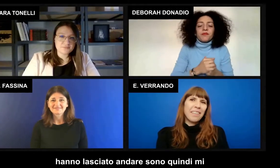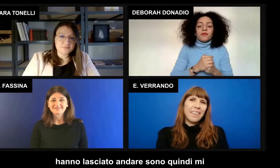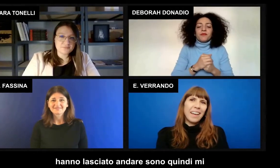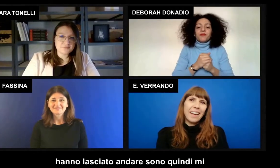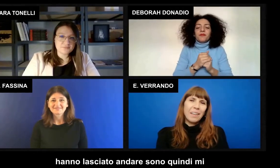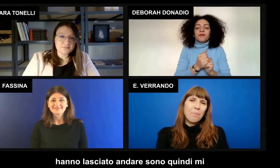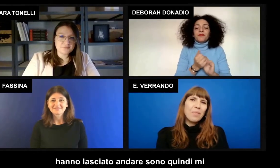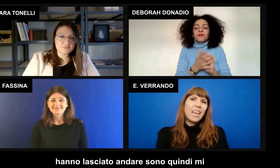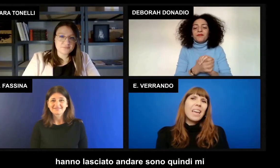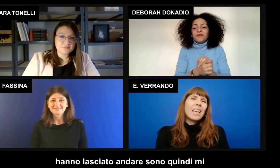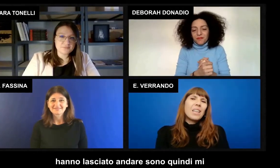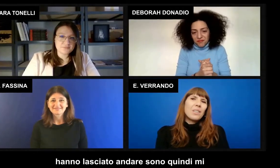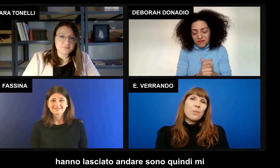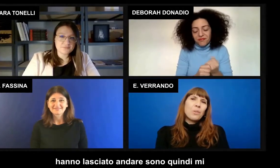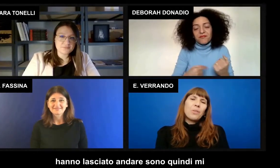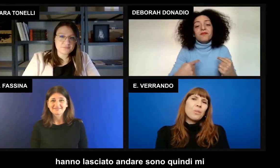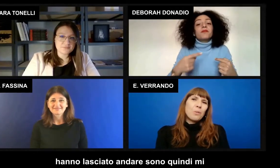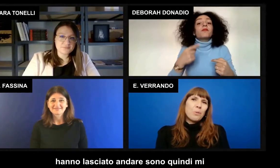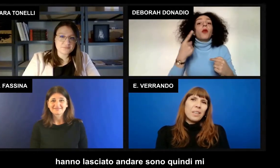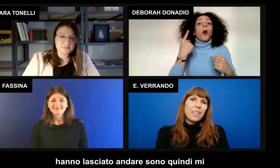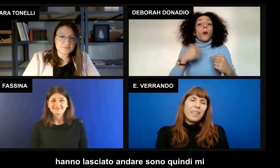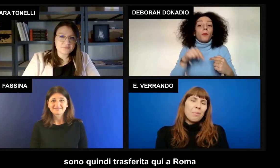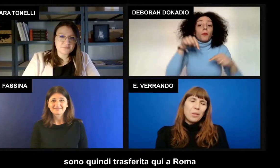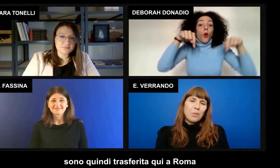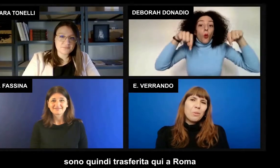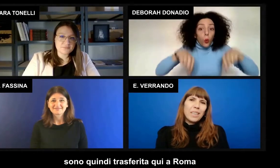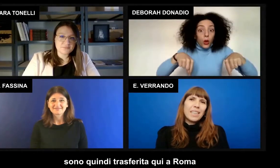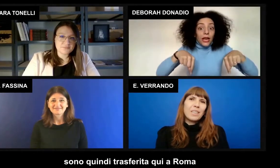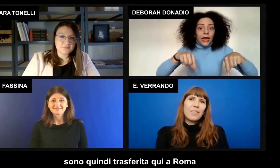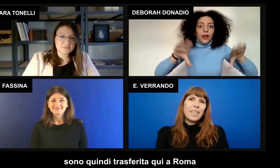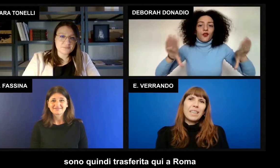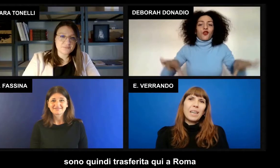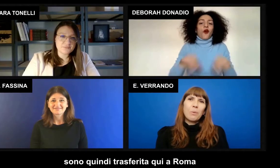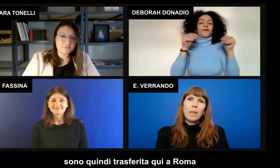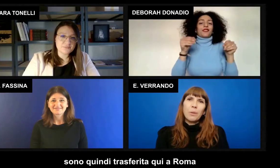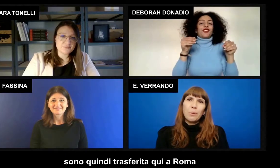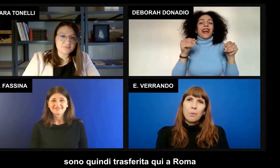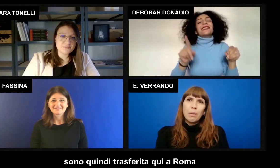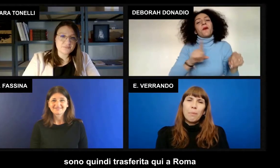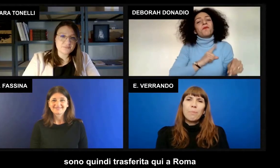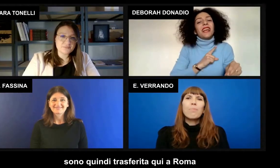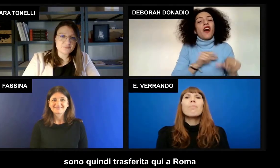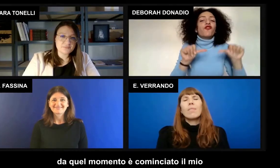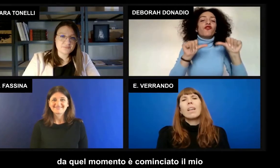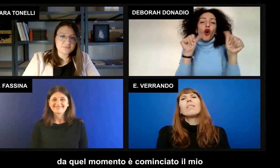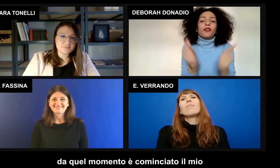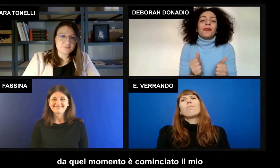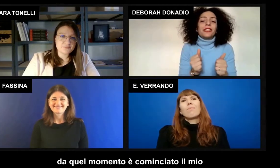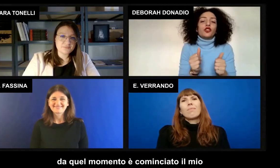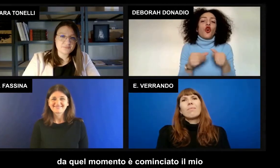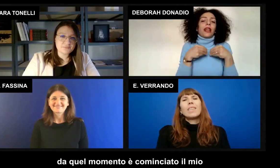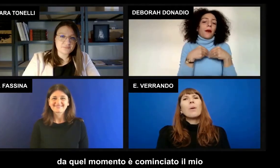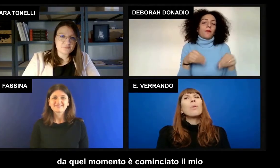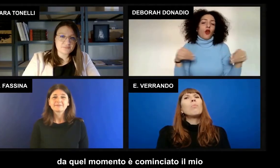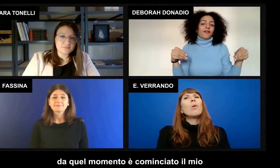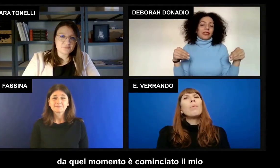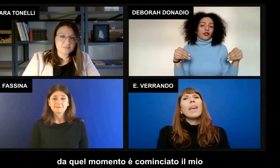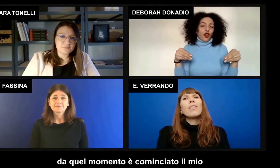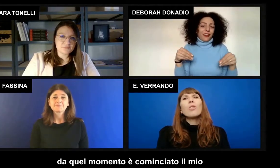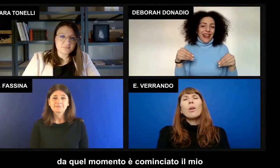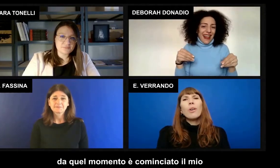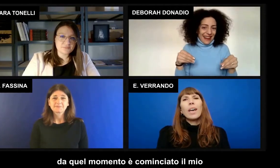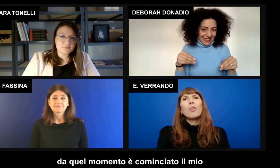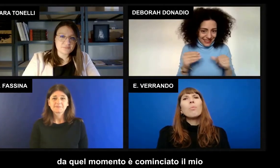lasciato andare. Mi sono quindi trasferita qui a Roma. Da quel